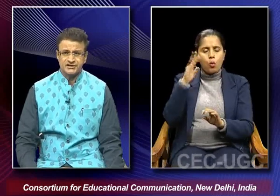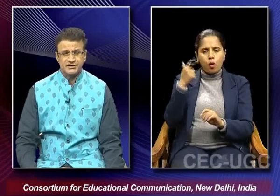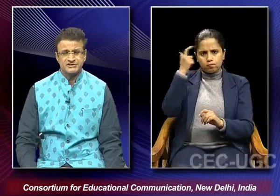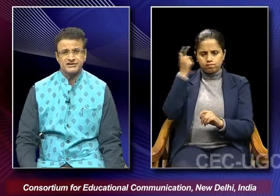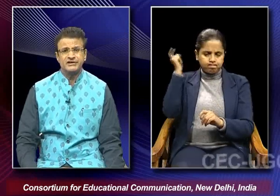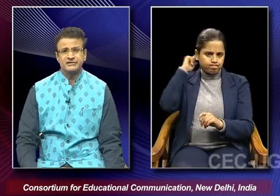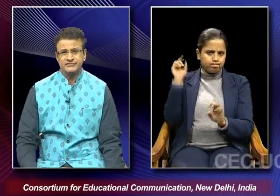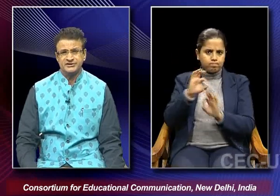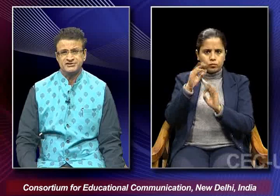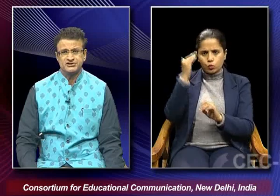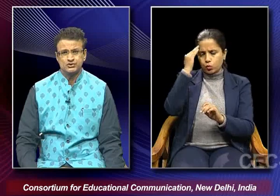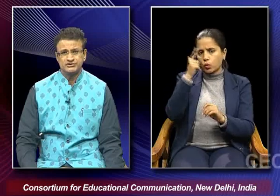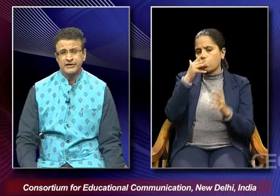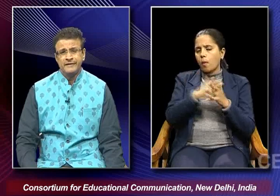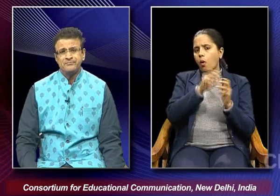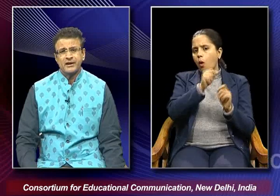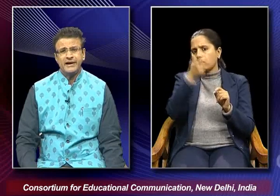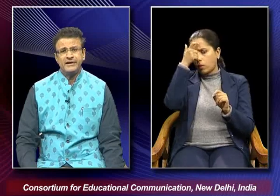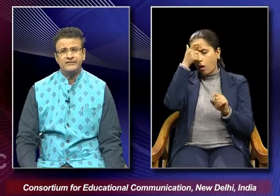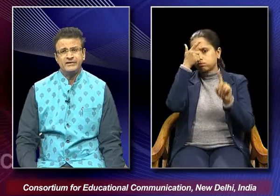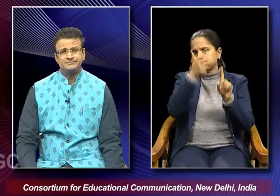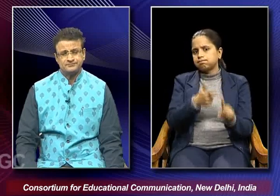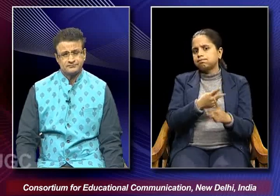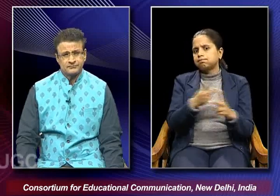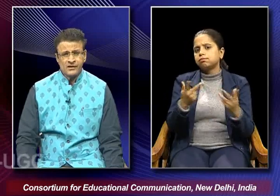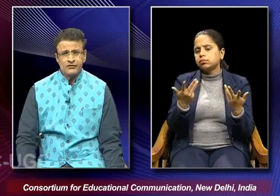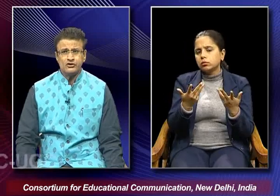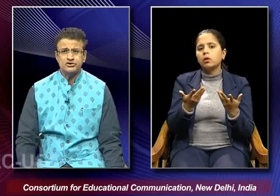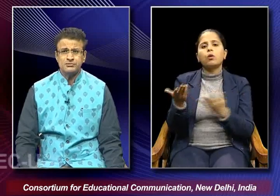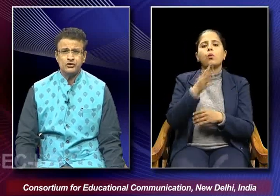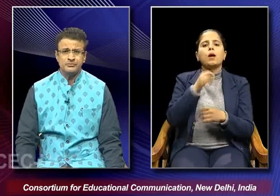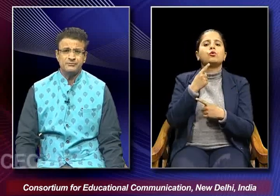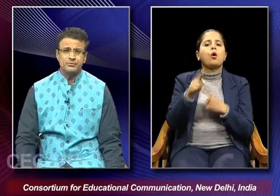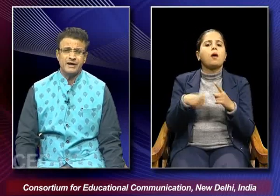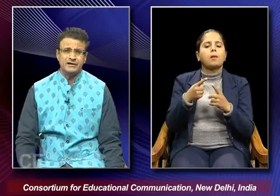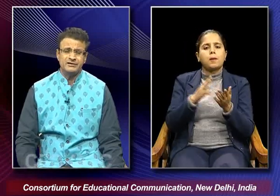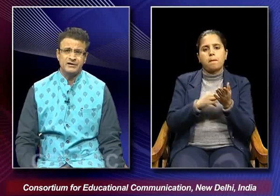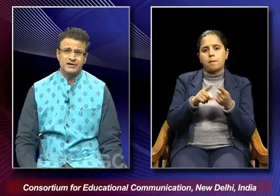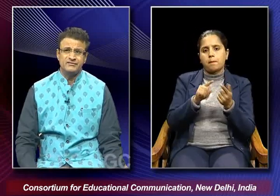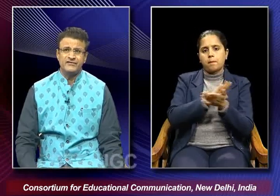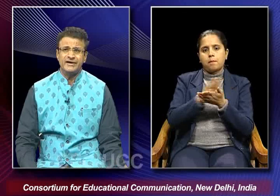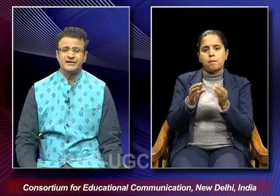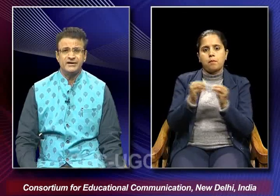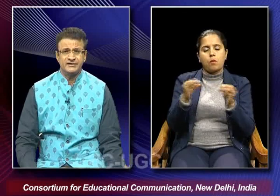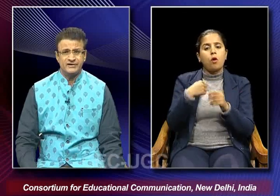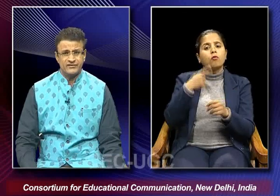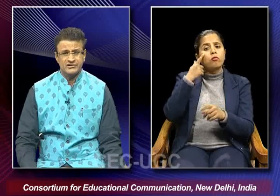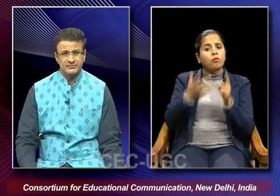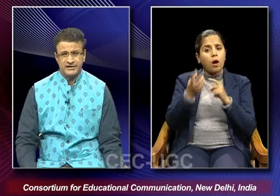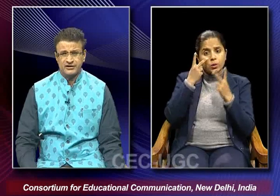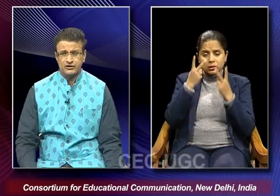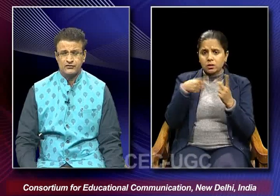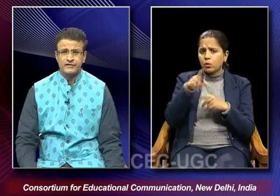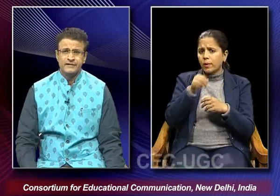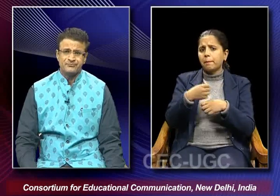concerning the women's issues and when one talks about mehbub khan we find that he definitely